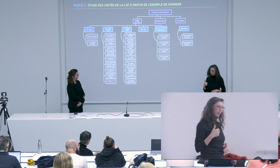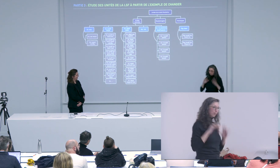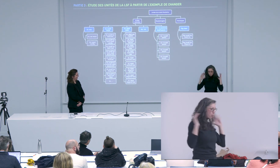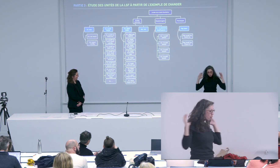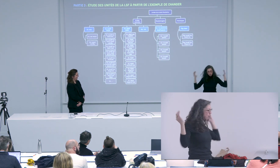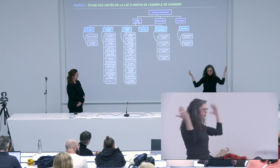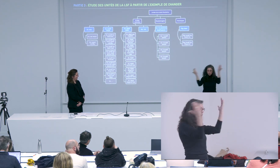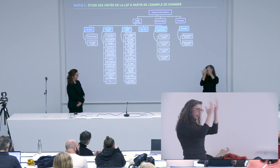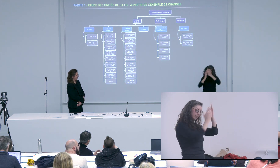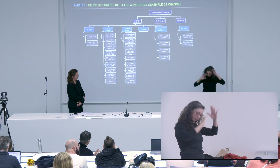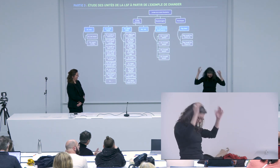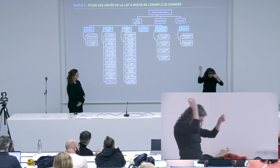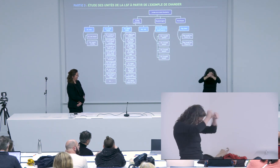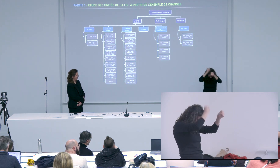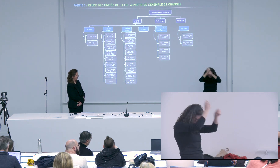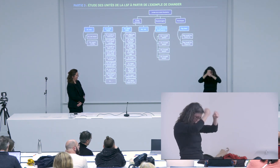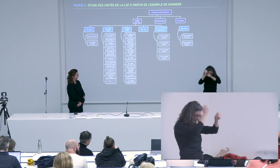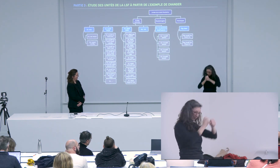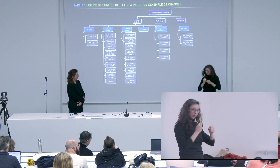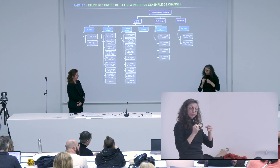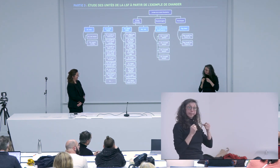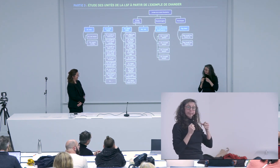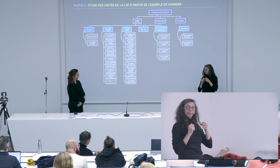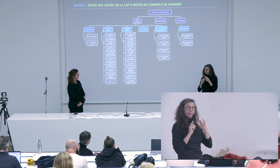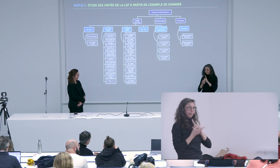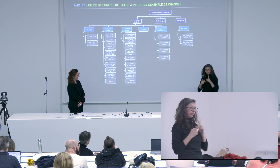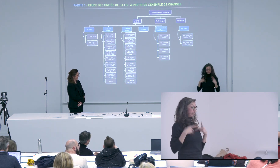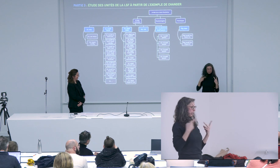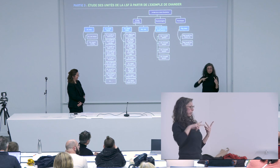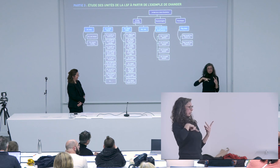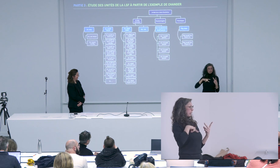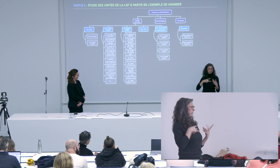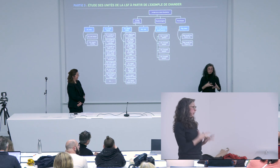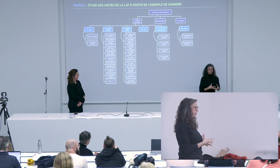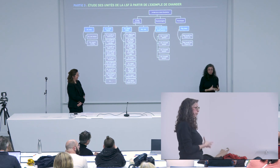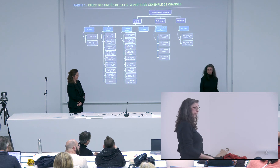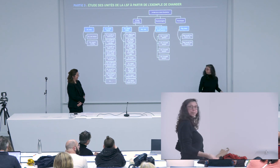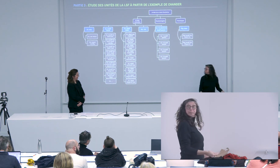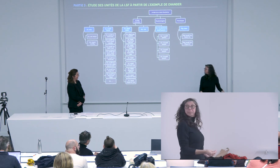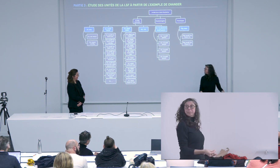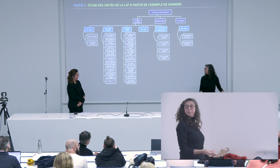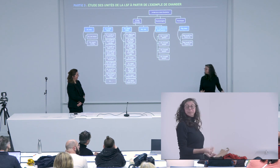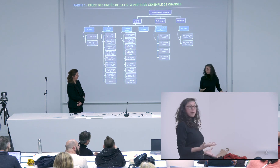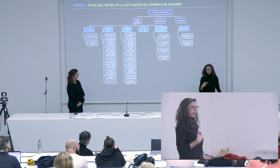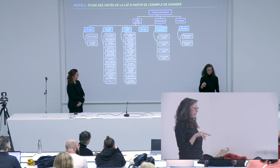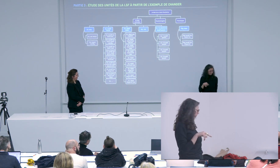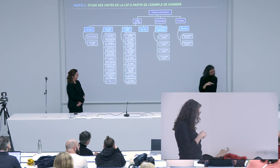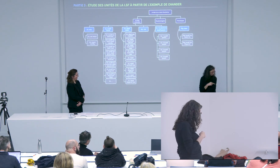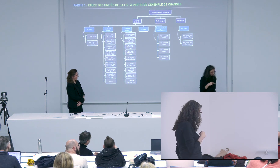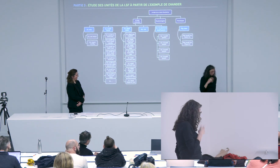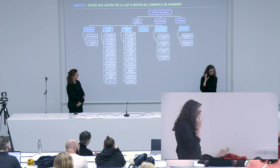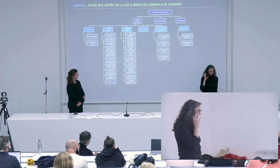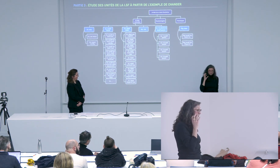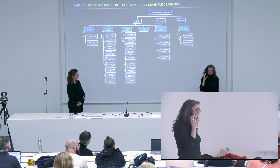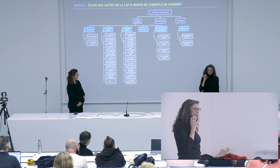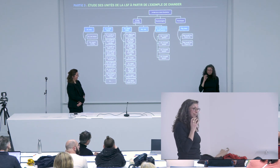Brigitte j'étais plutôt seul dans ma bulle à travailler et finalement j'ai laissé un